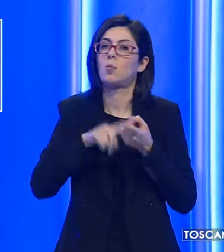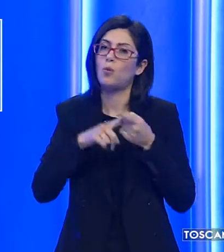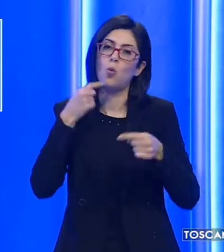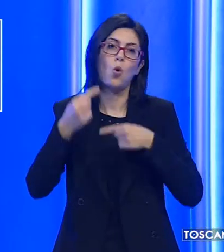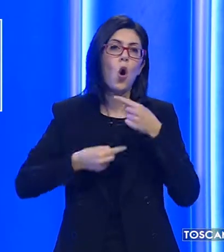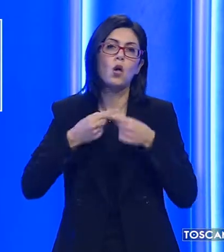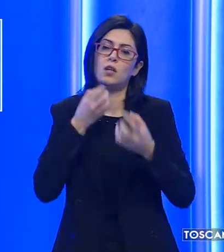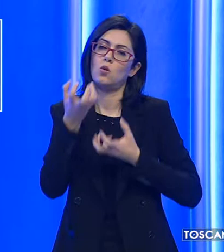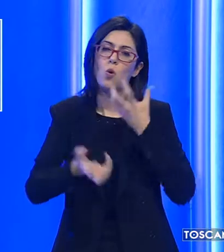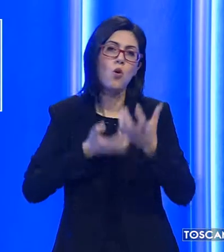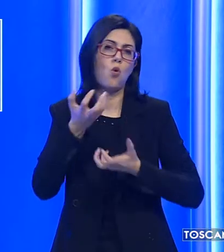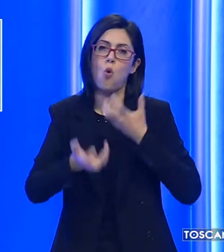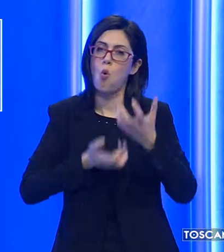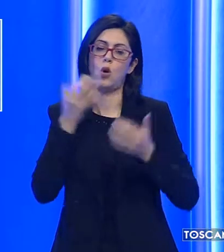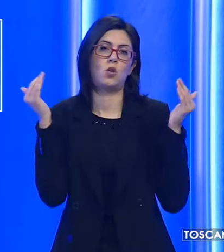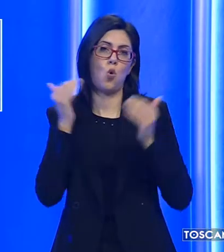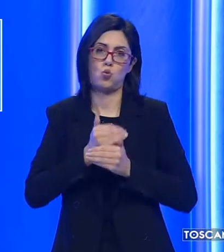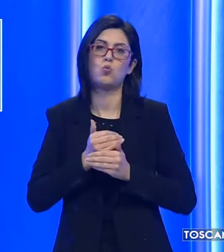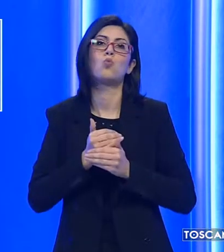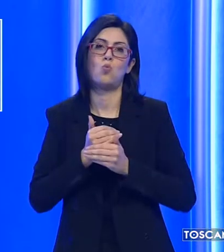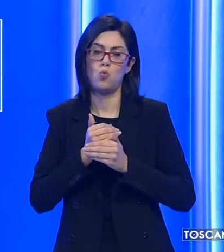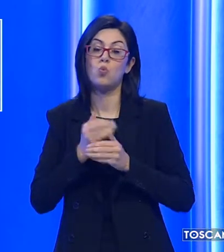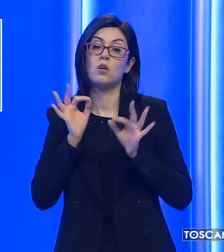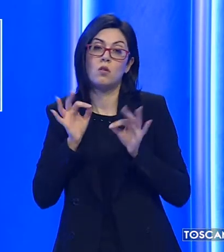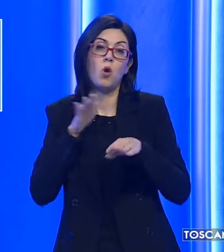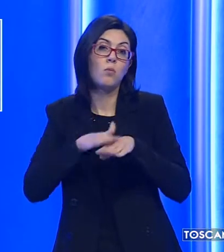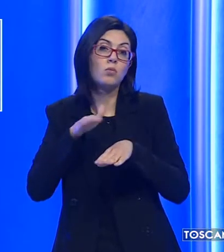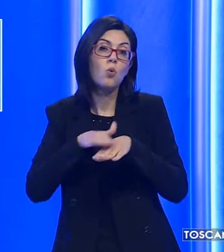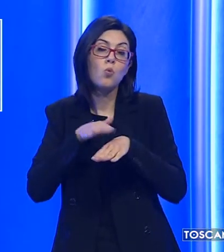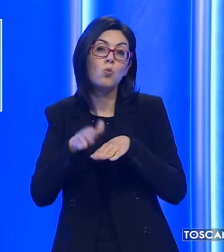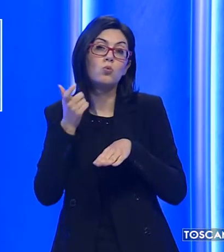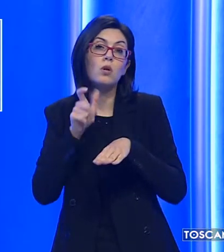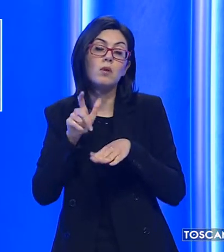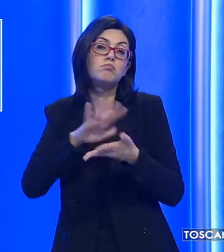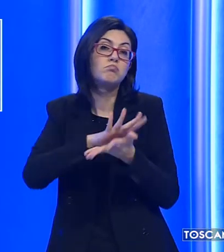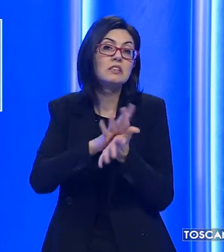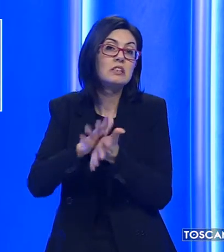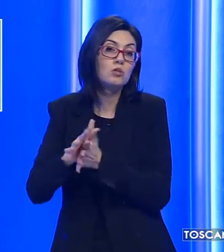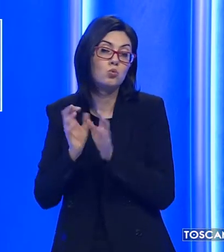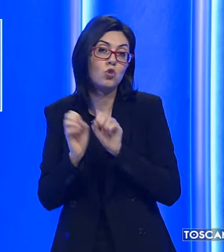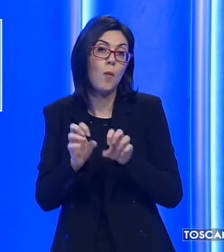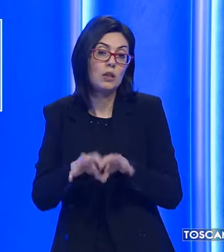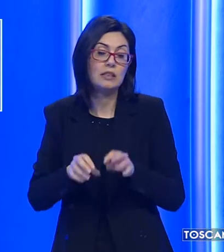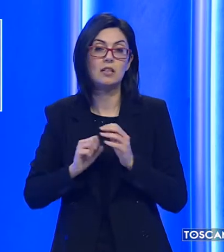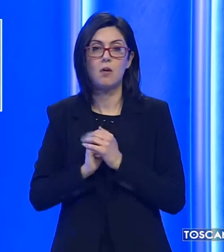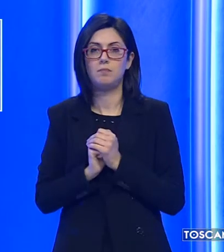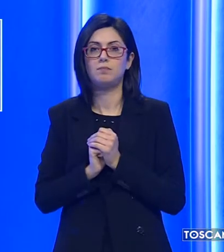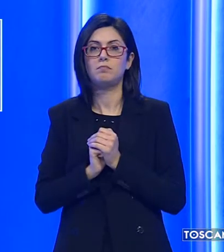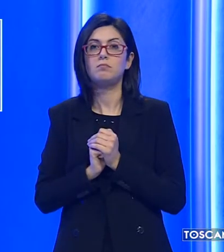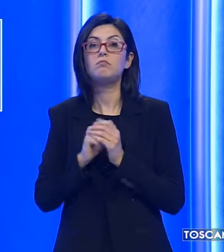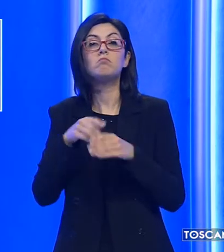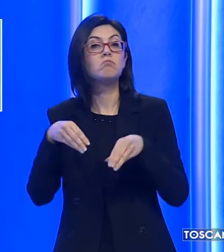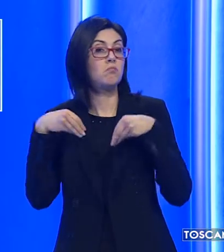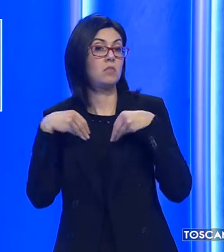roghi notturni utilizzati probabilmente per distruggere l'immondizia. Ha